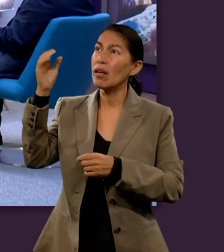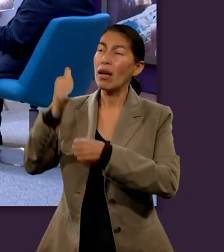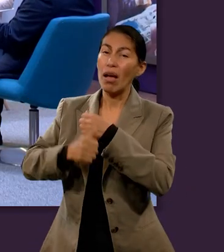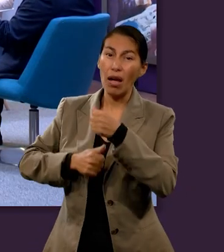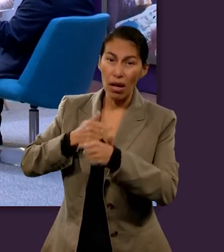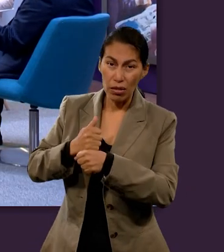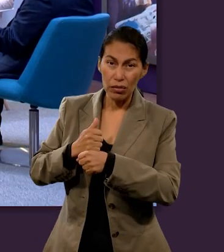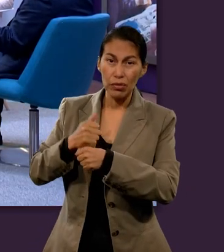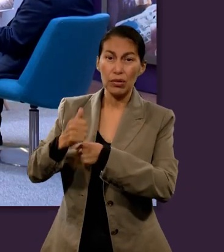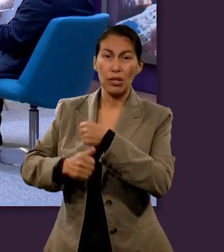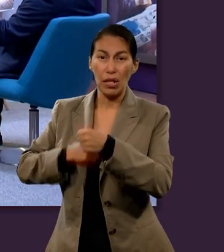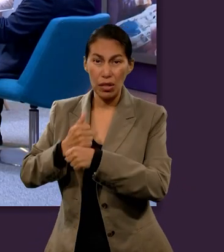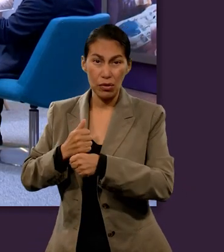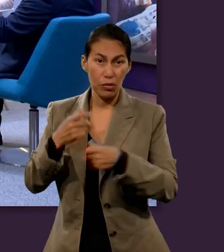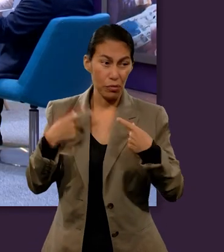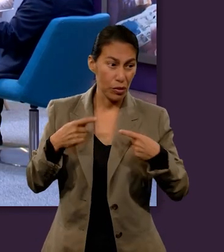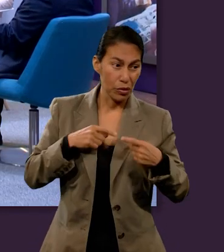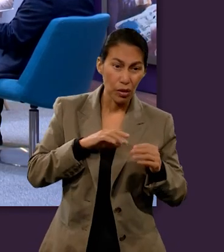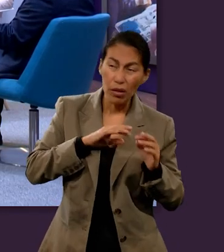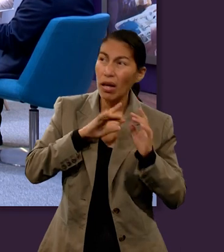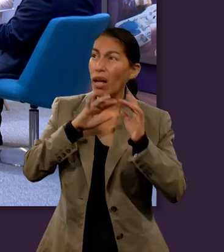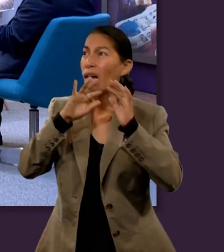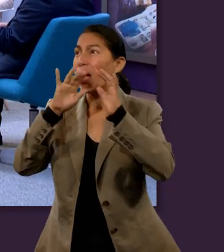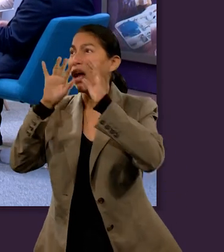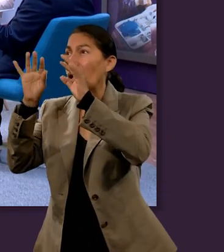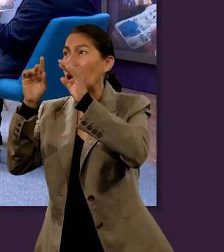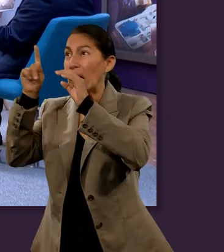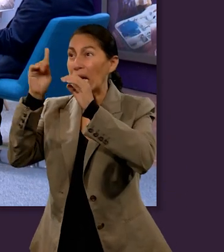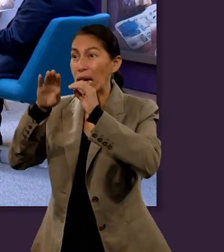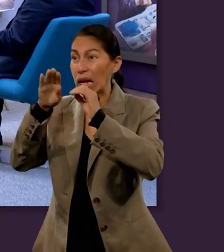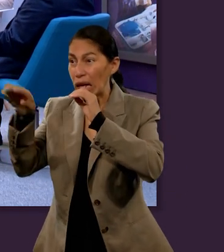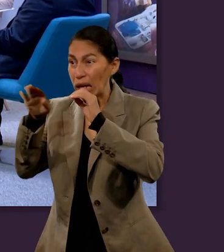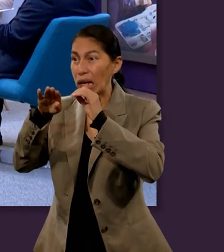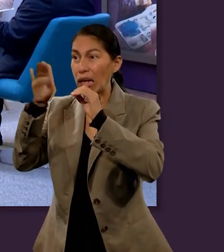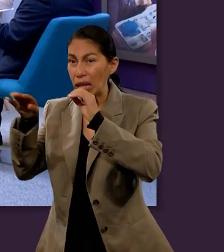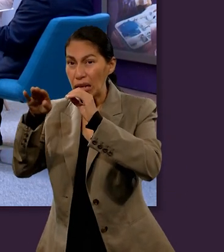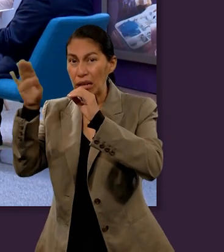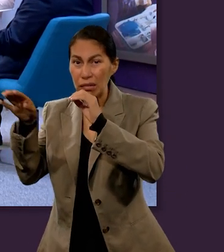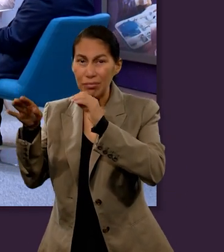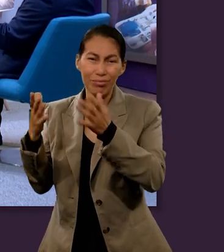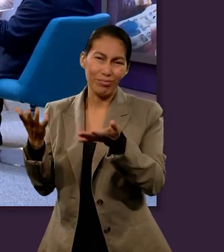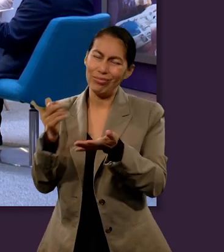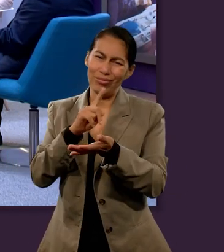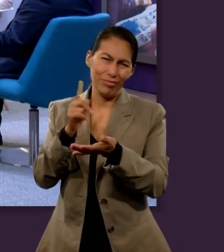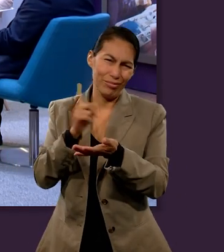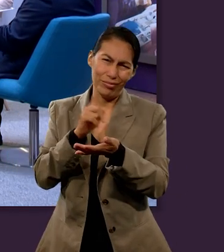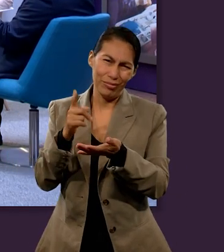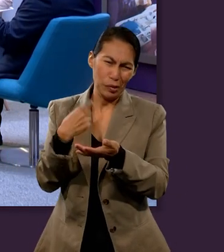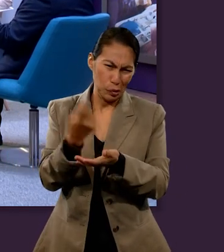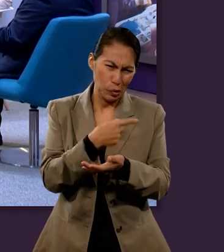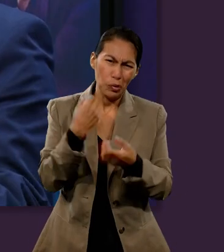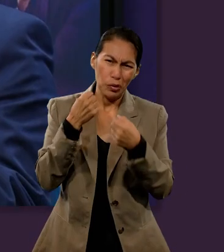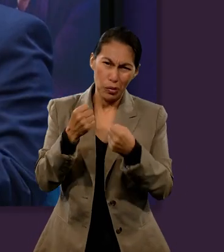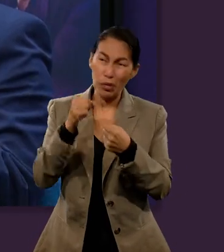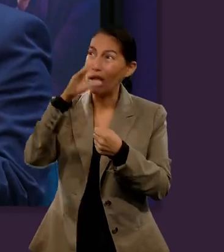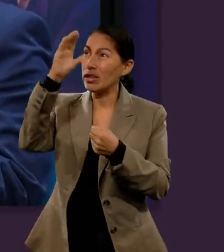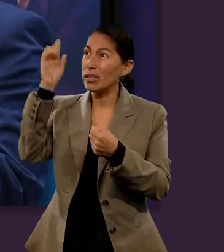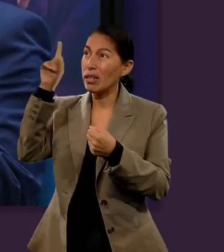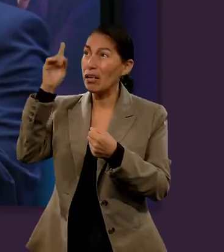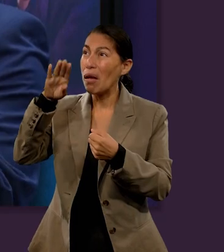ir cada año y ver cadáveres, porque sabemos que en el cielo no van a estar cadáveres, no habrá sufrimiento, no